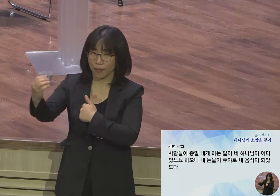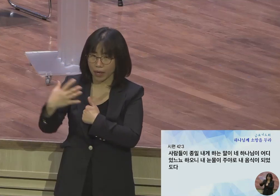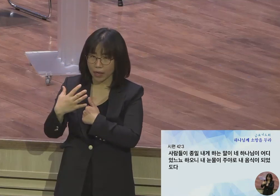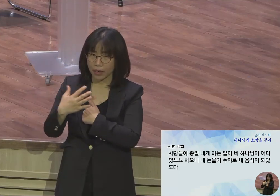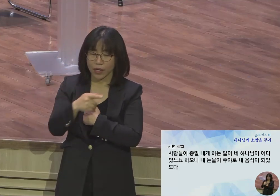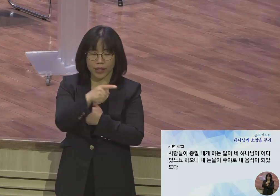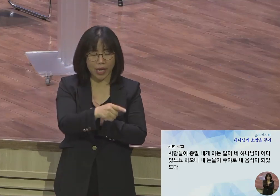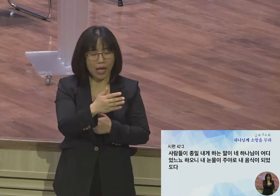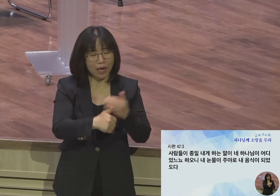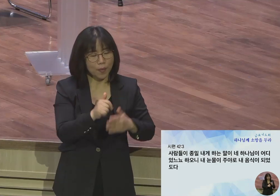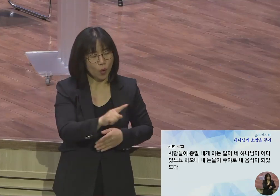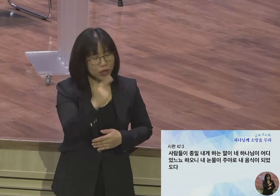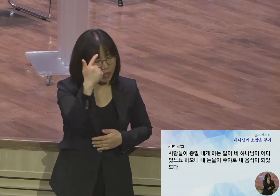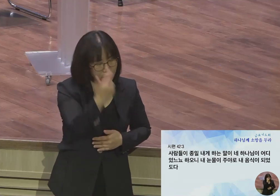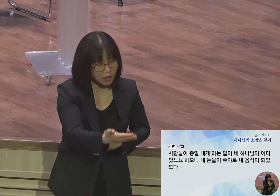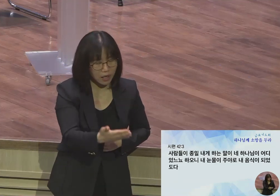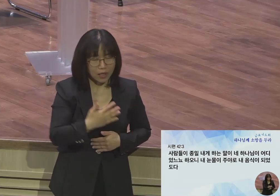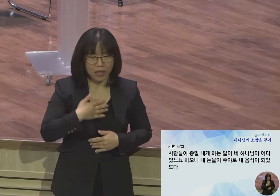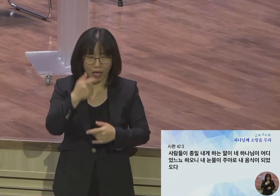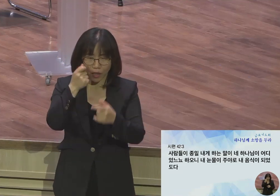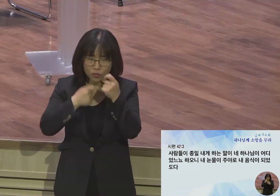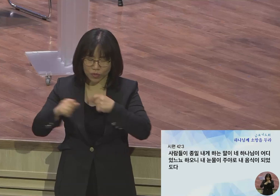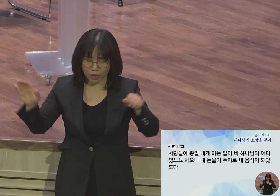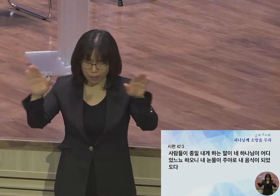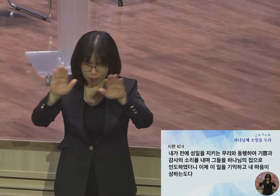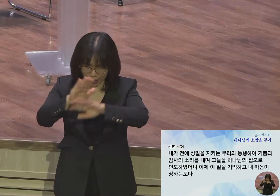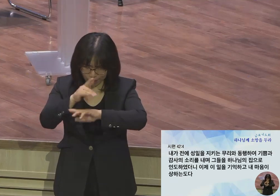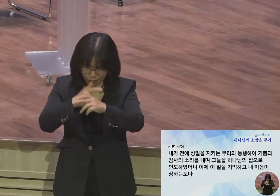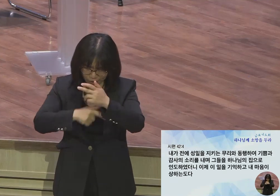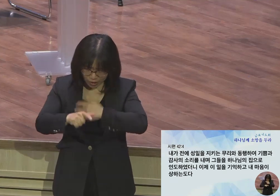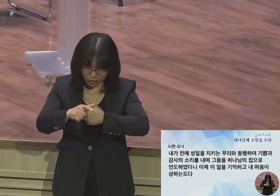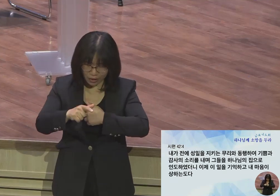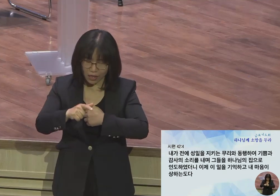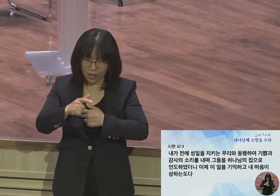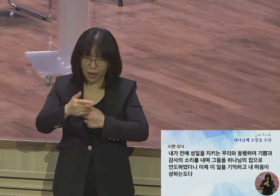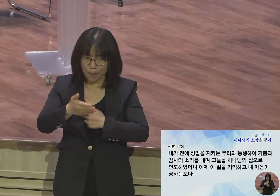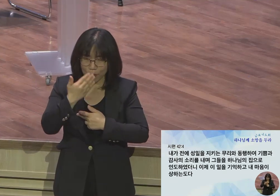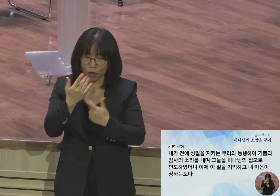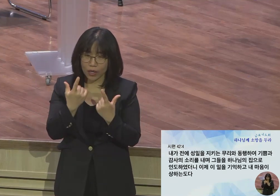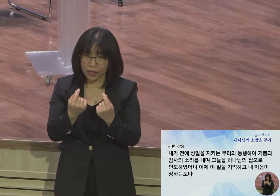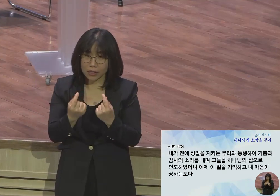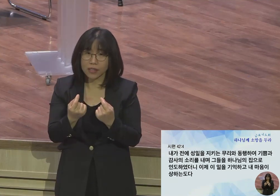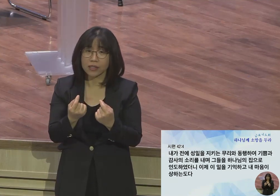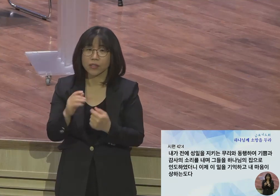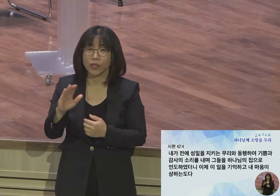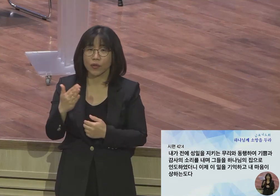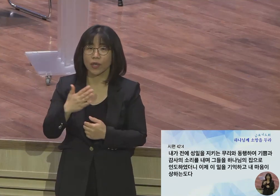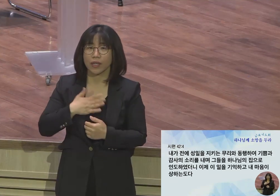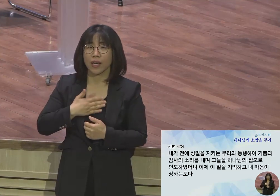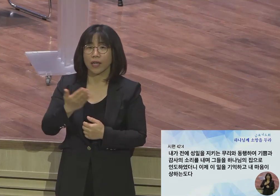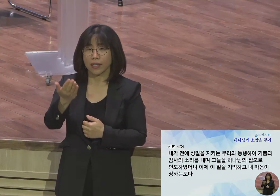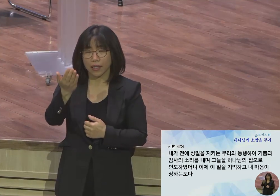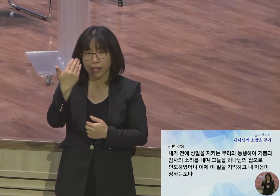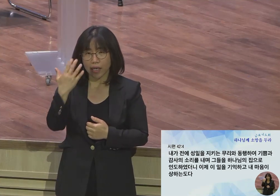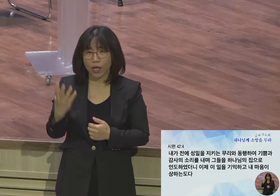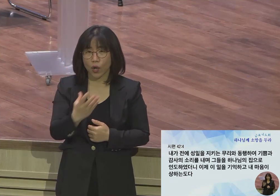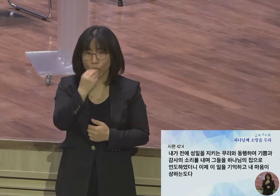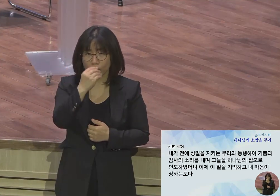하오니 내 눈물이 주야로 내 음식이 되었도다. 내가 전의 정의를 지는 누군가 동행하여 누군가